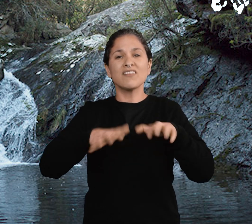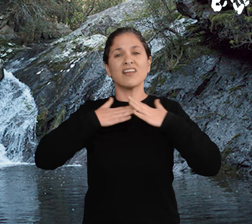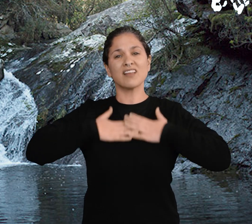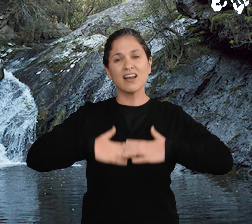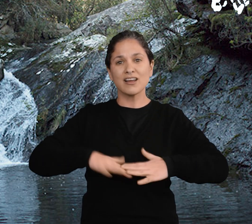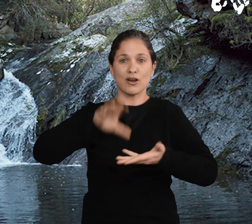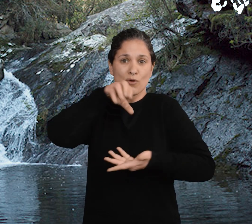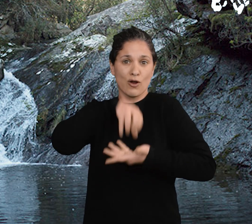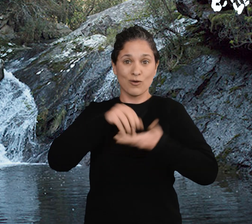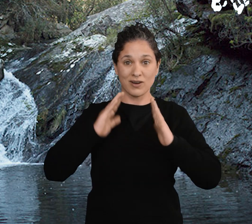eligió para vivir.